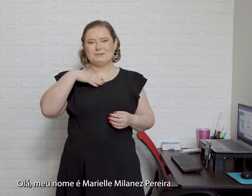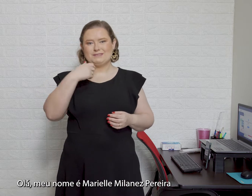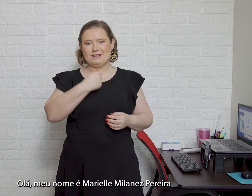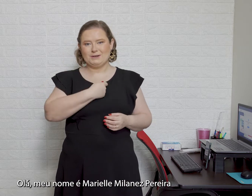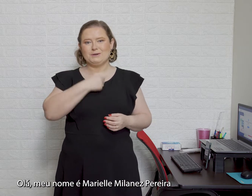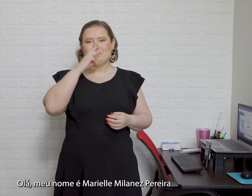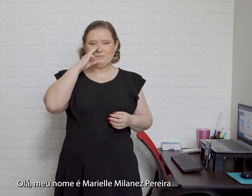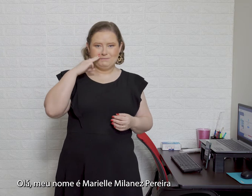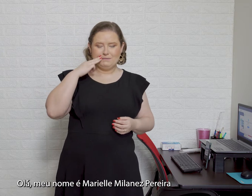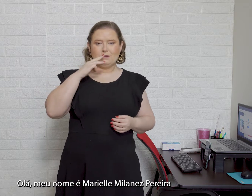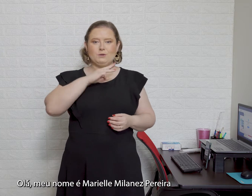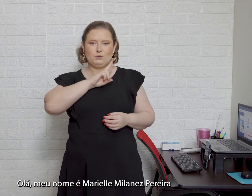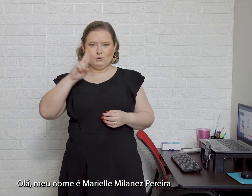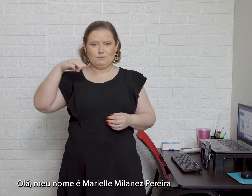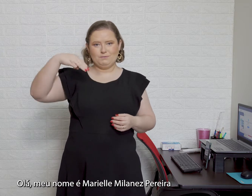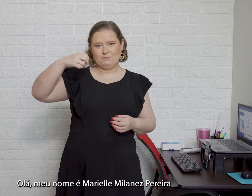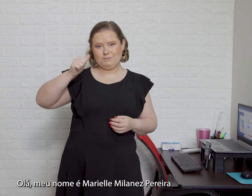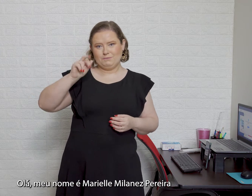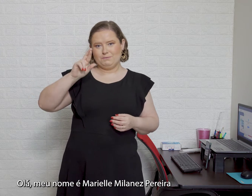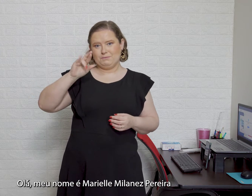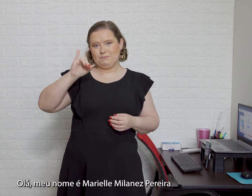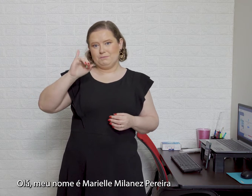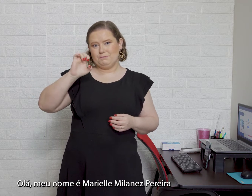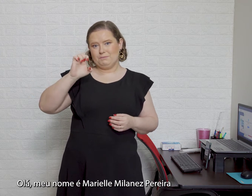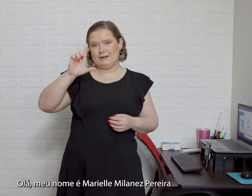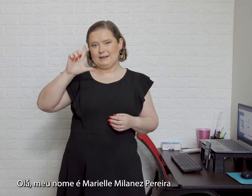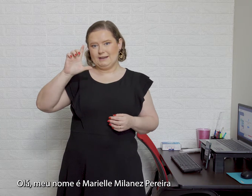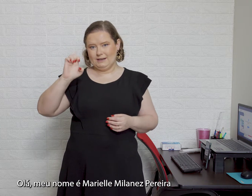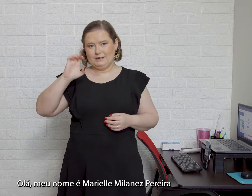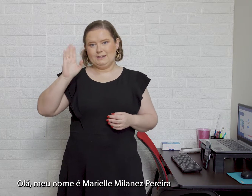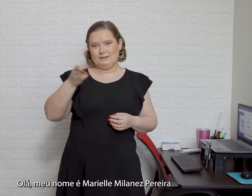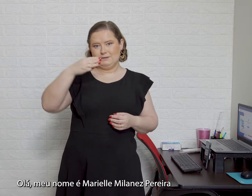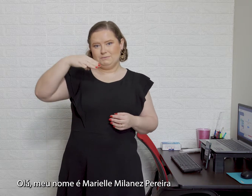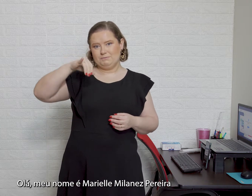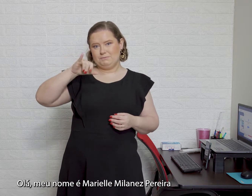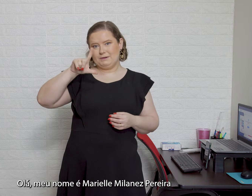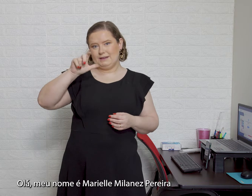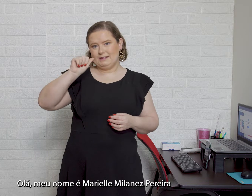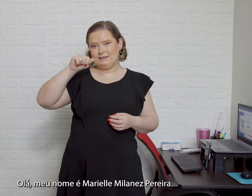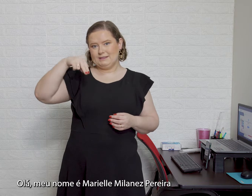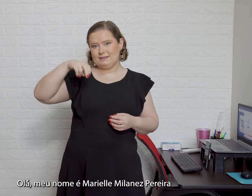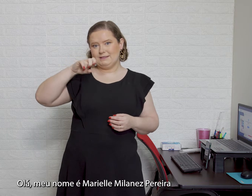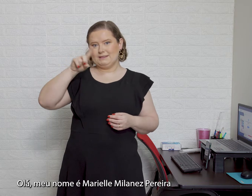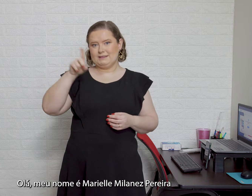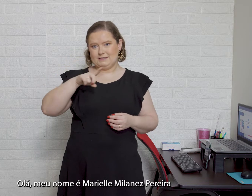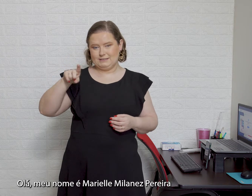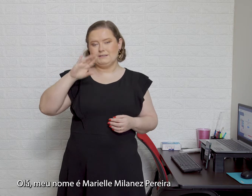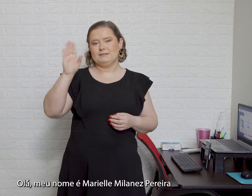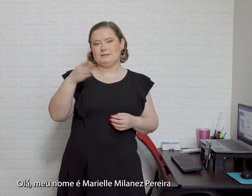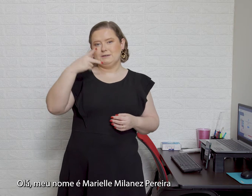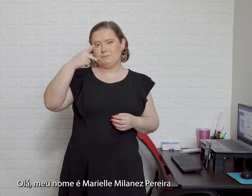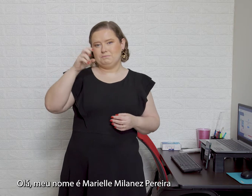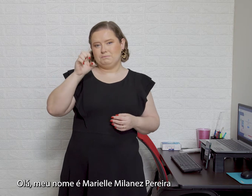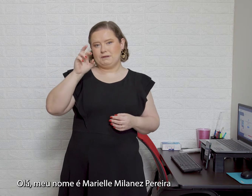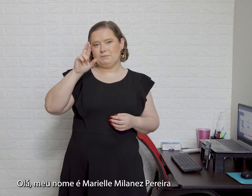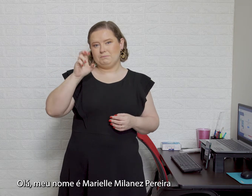meu nome é Marielle Milanês Pereira.